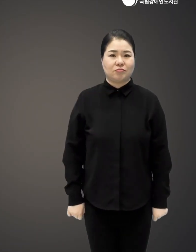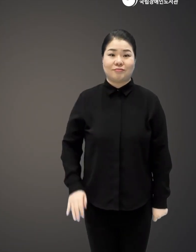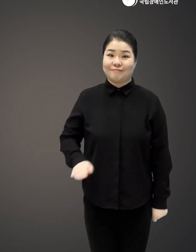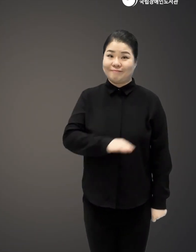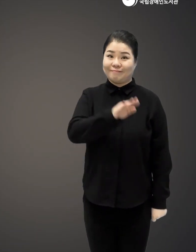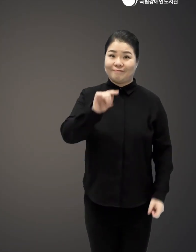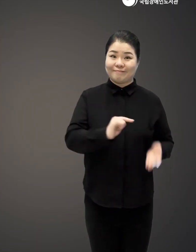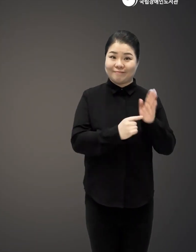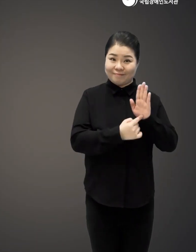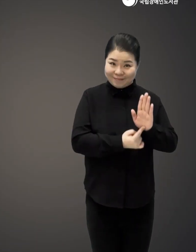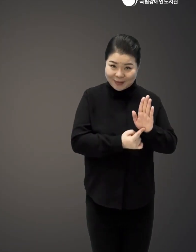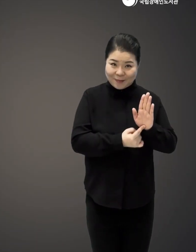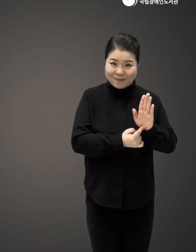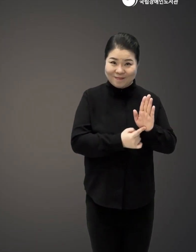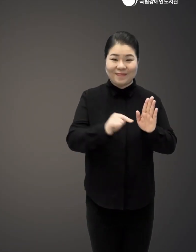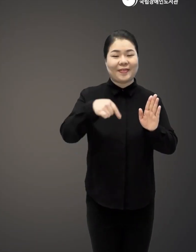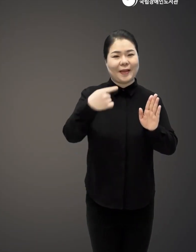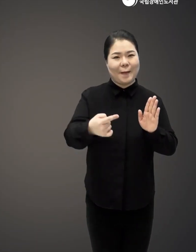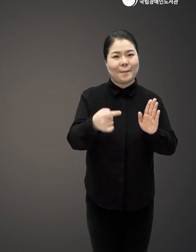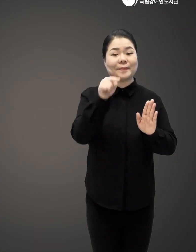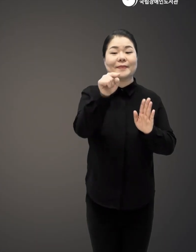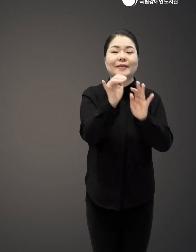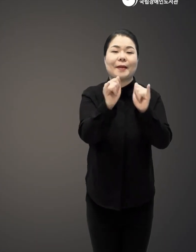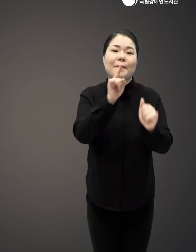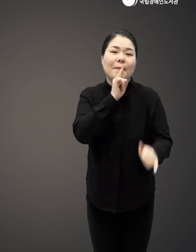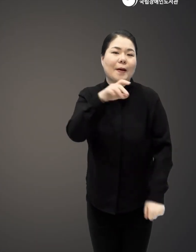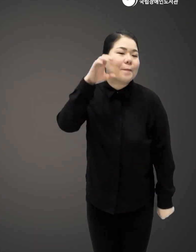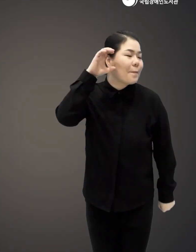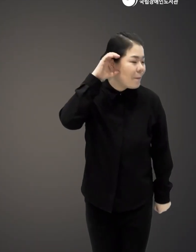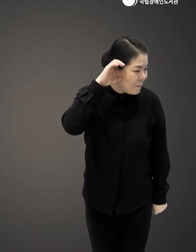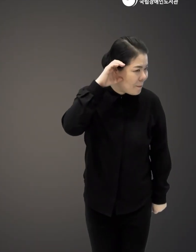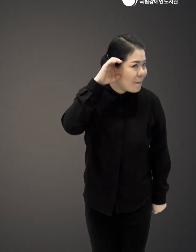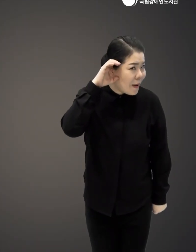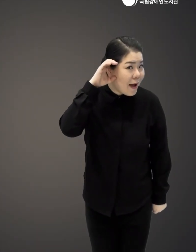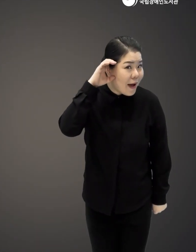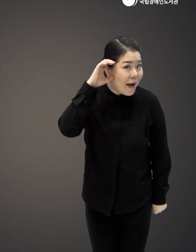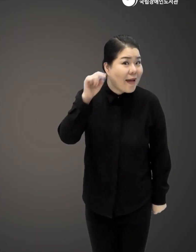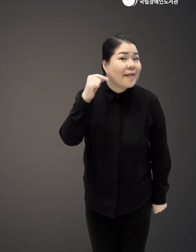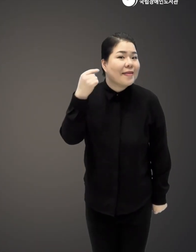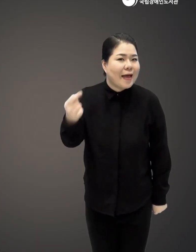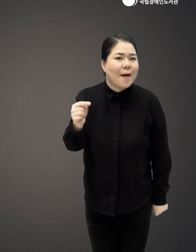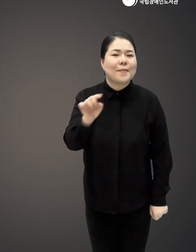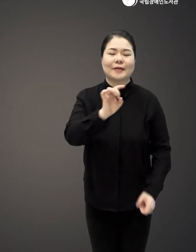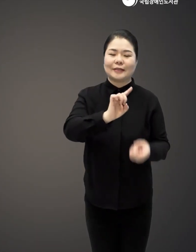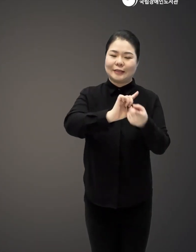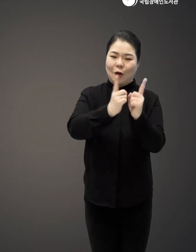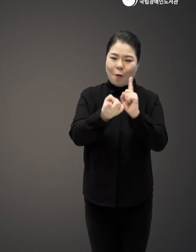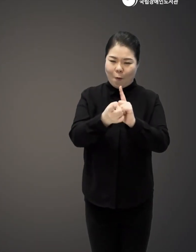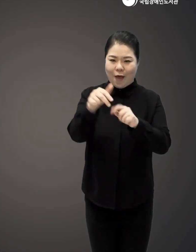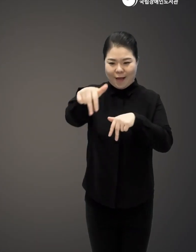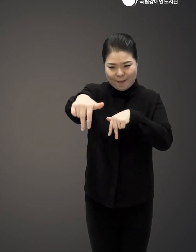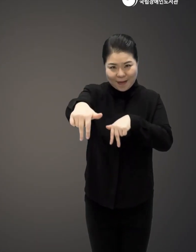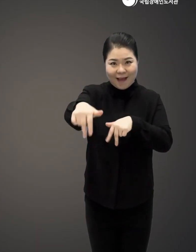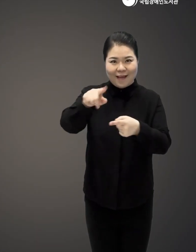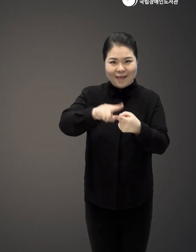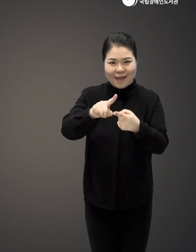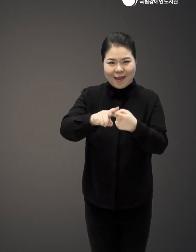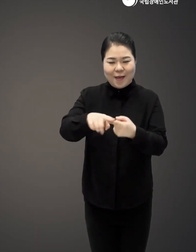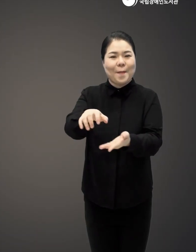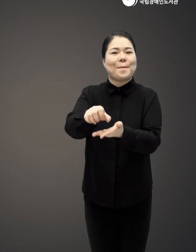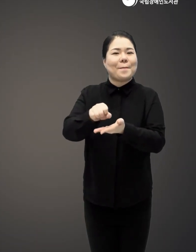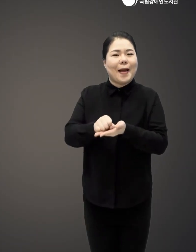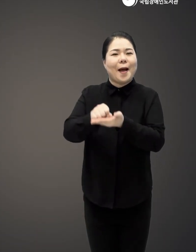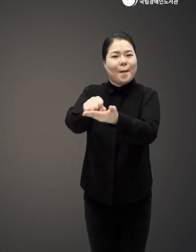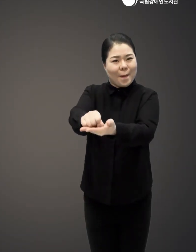우리는요 내 표현을 하고요 그리고 상대의 표현을 이렇게 들어서 우리 각자의 입장을 가지고 고려를 해서 조율해